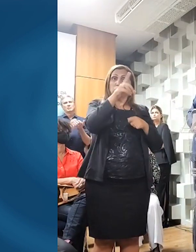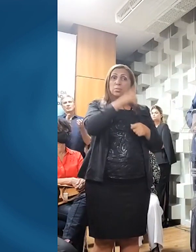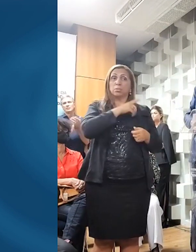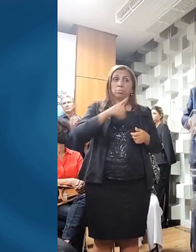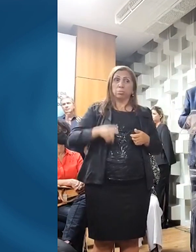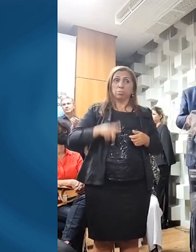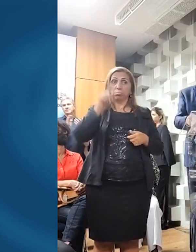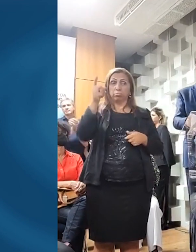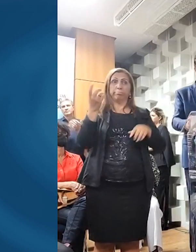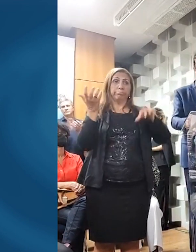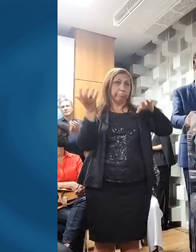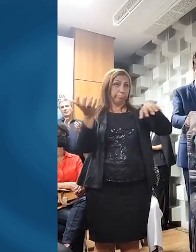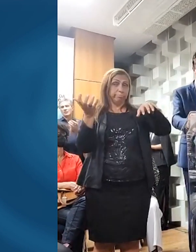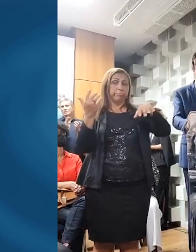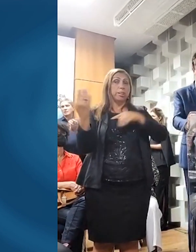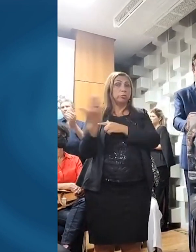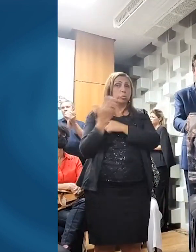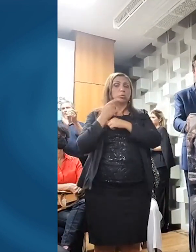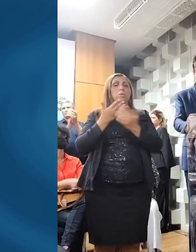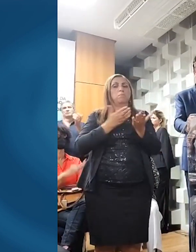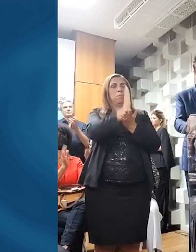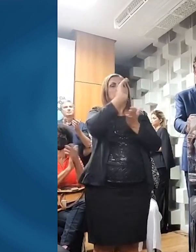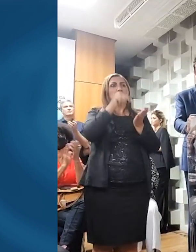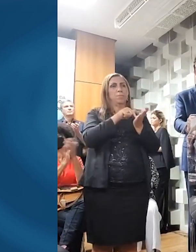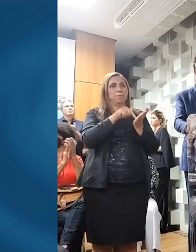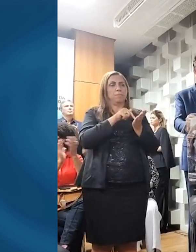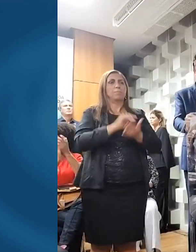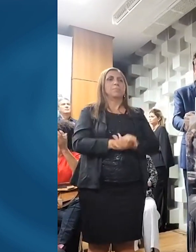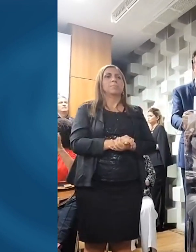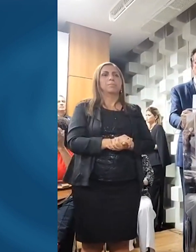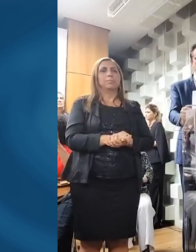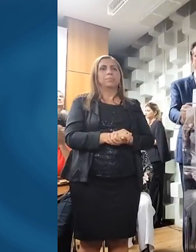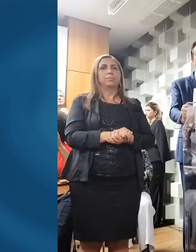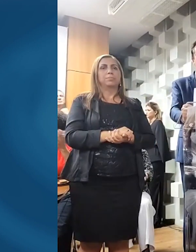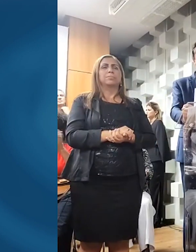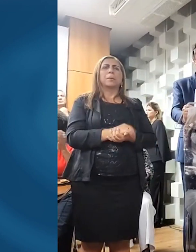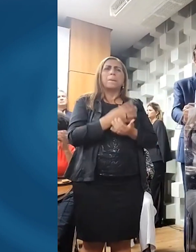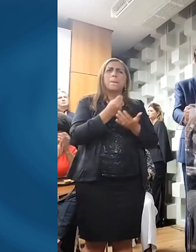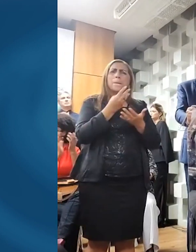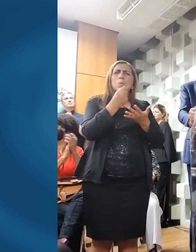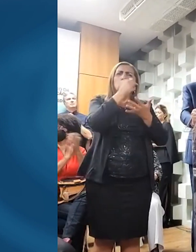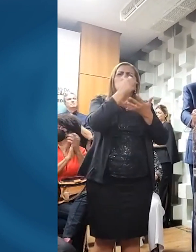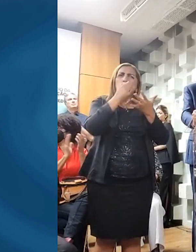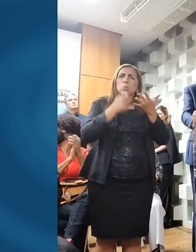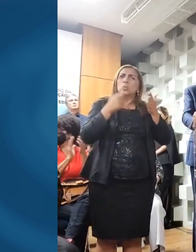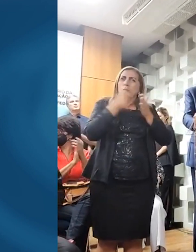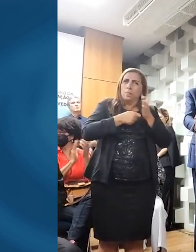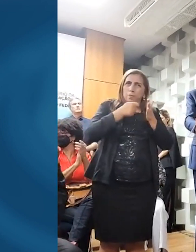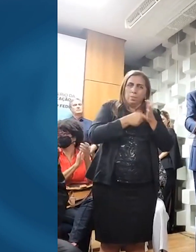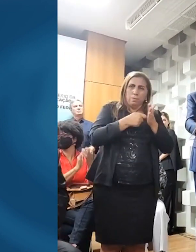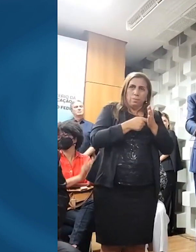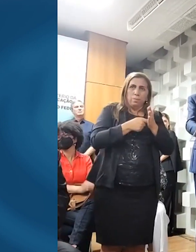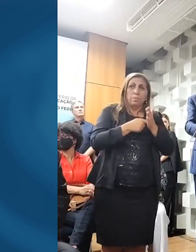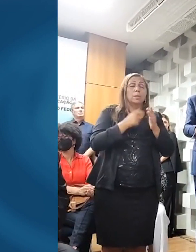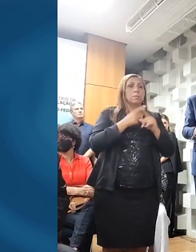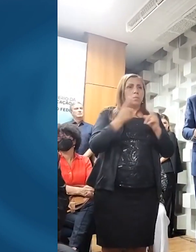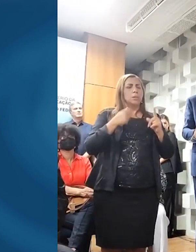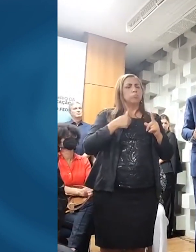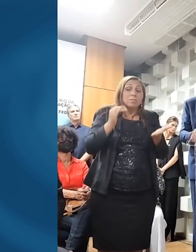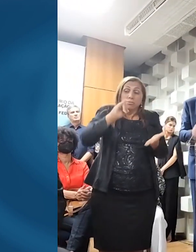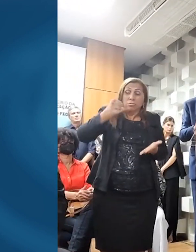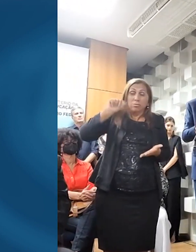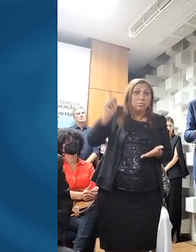que vai dar creche após graduação, com o Pacto Federativo pela Educação, com o governo federal apoiando estados e